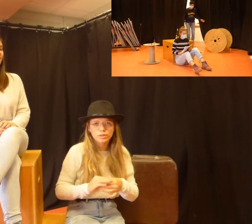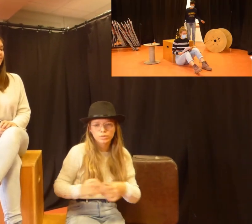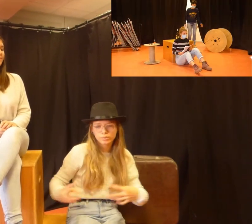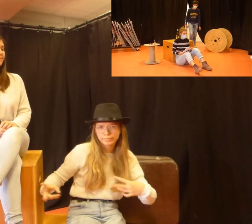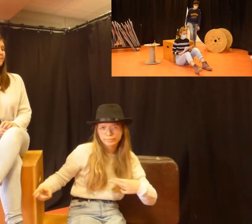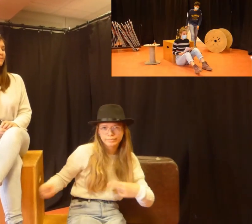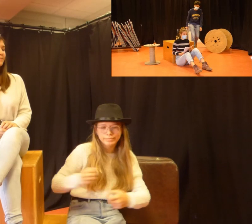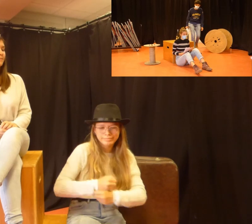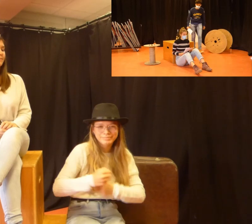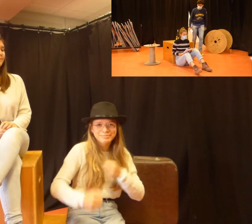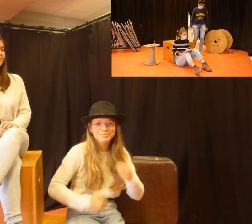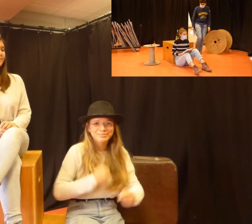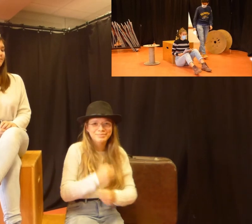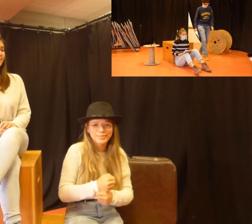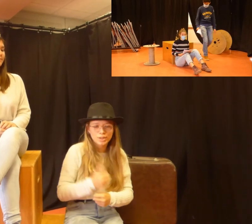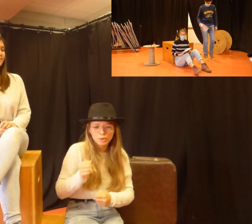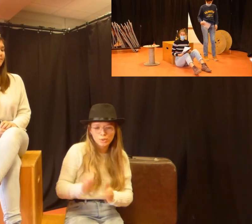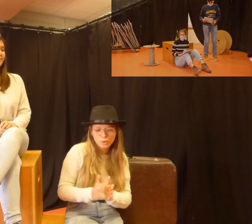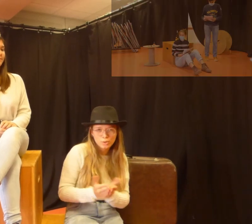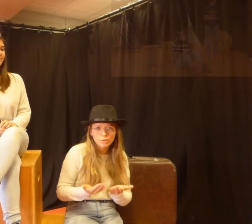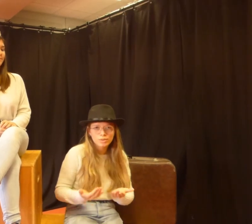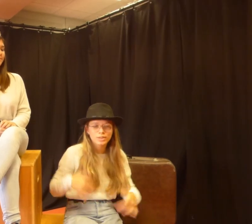cohésion et on réalise une pièce de théâtre par an.